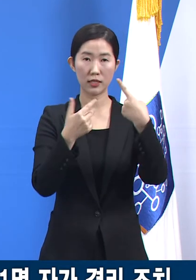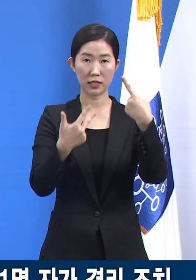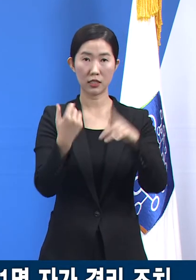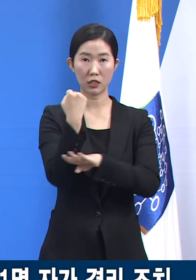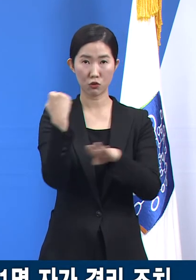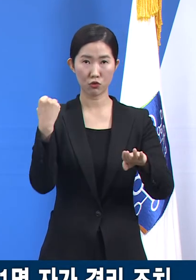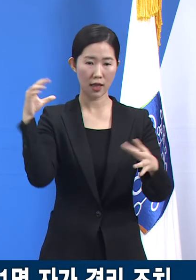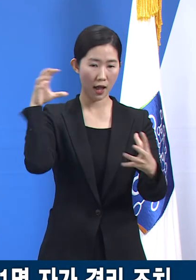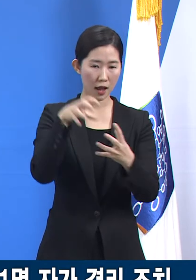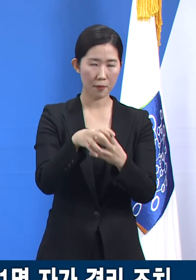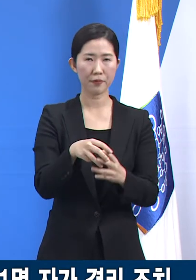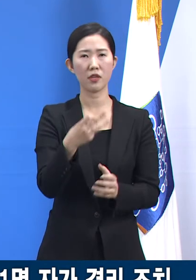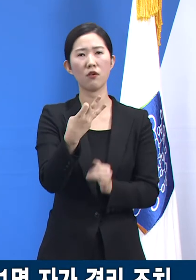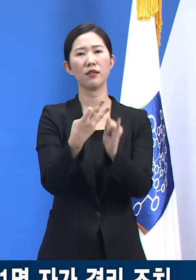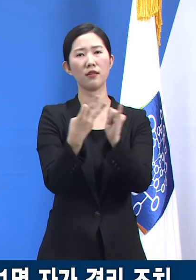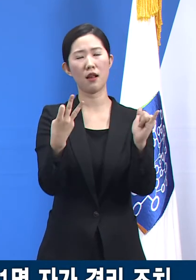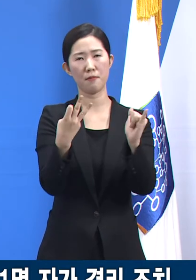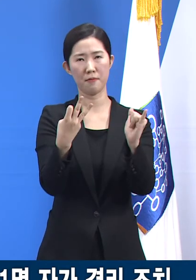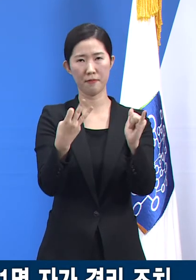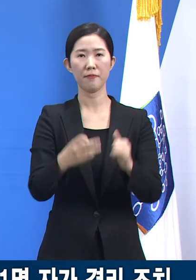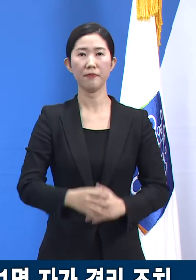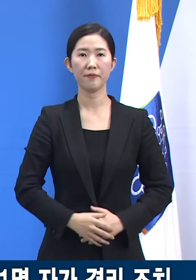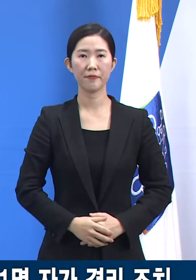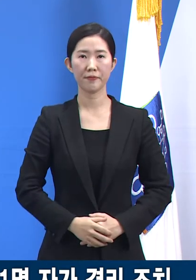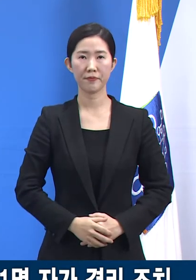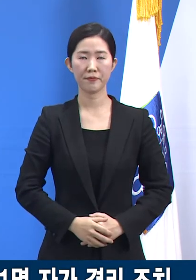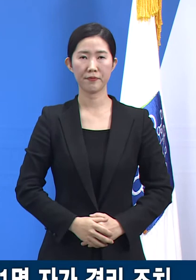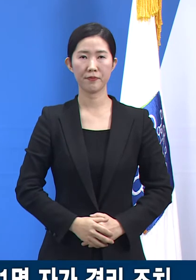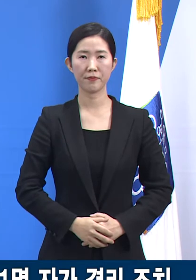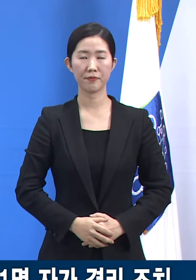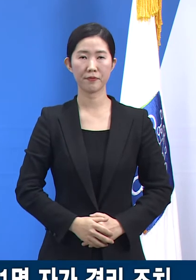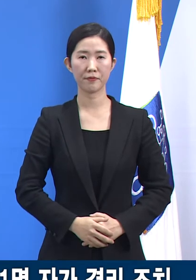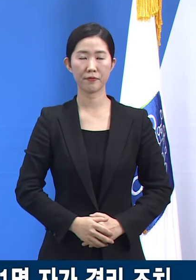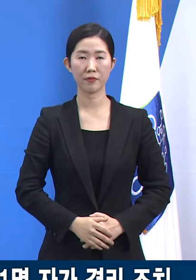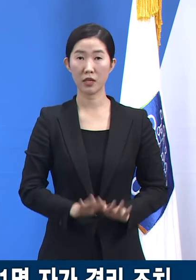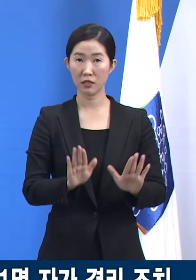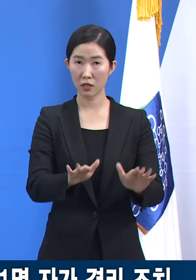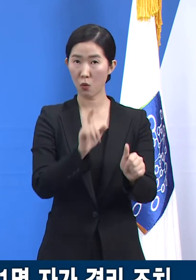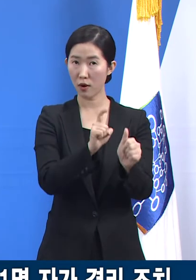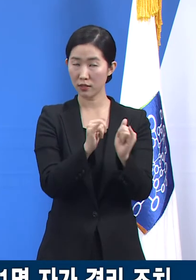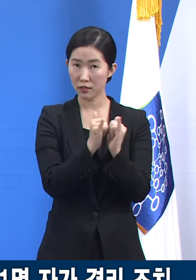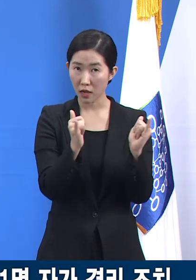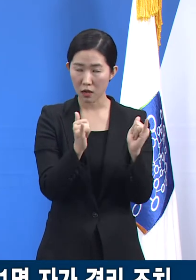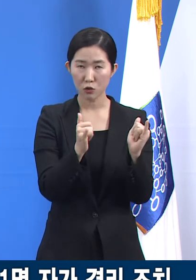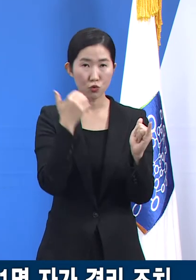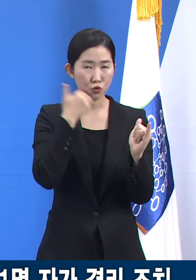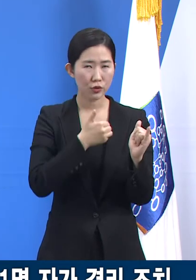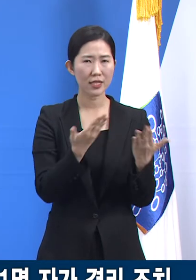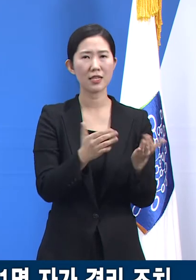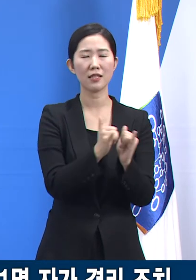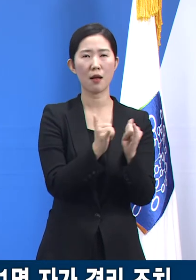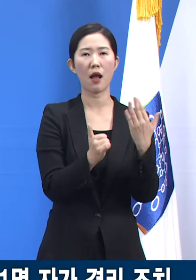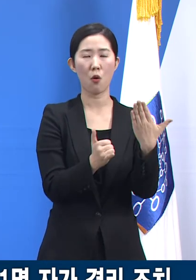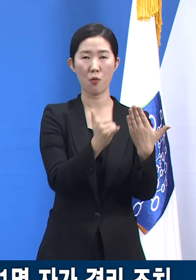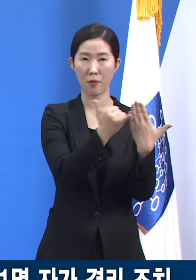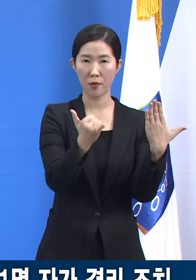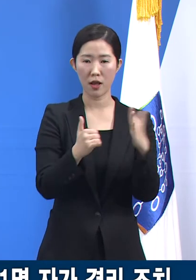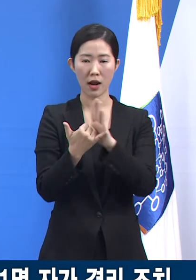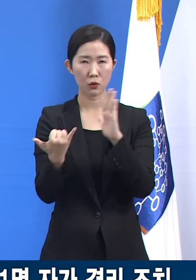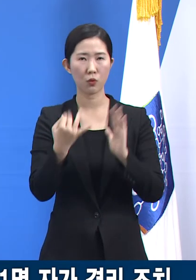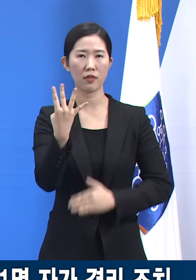확진자는 13명으로 증가하였습니다. 확진자들은 직원 9명, 가족 4명, 총